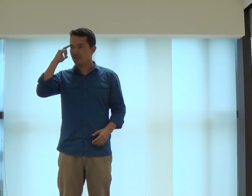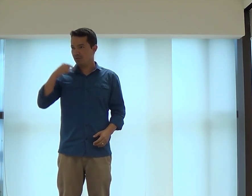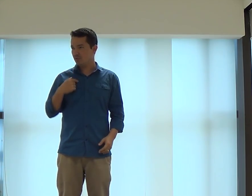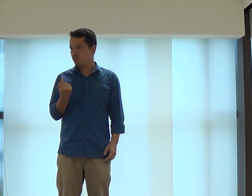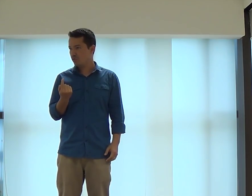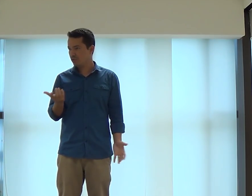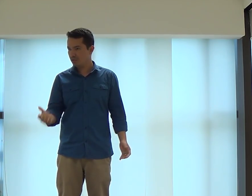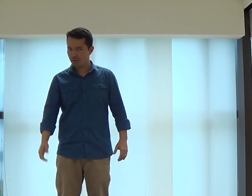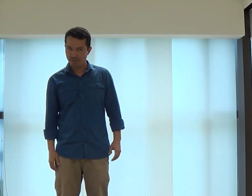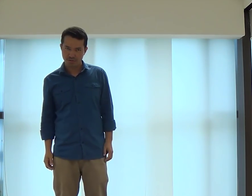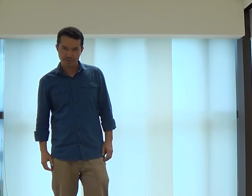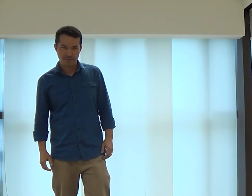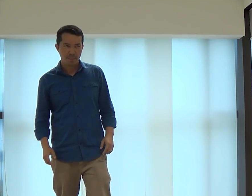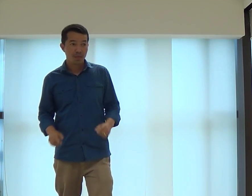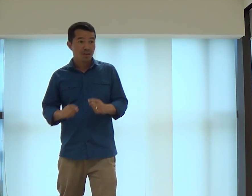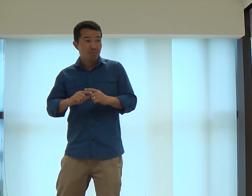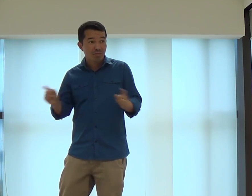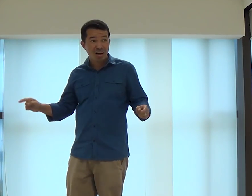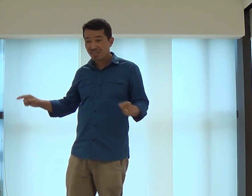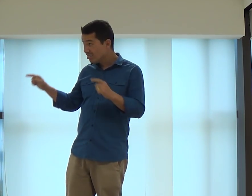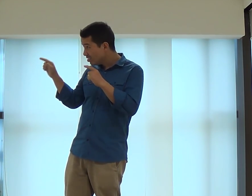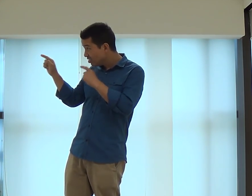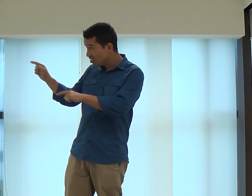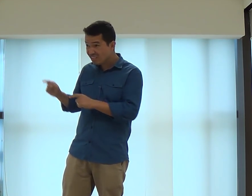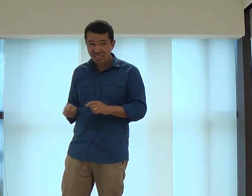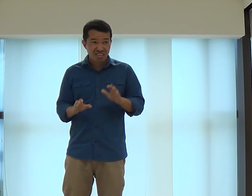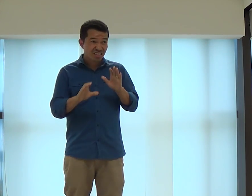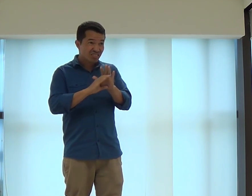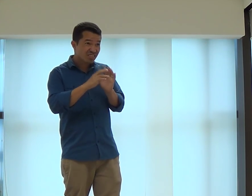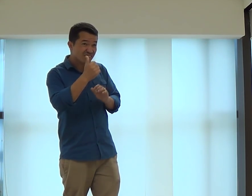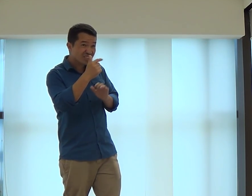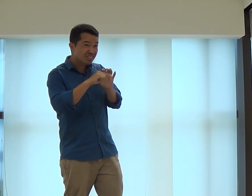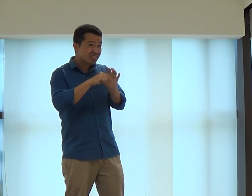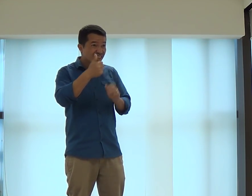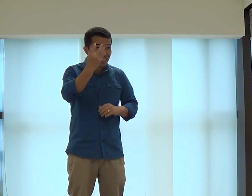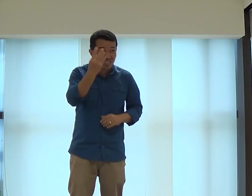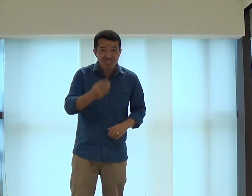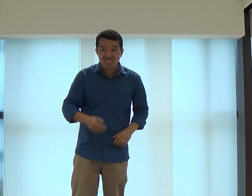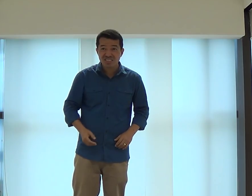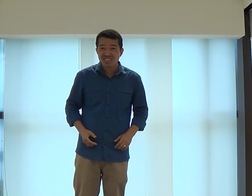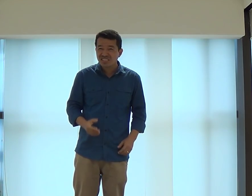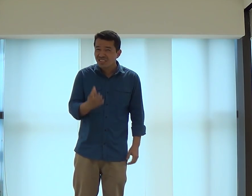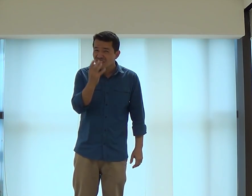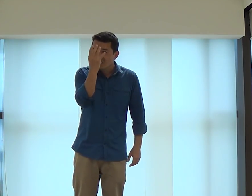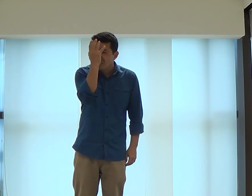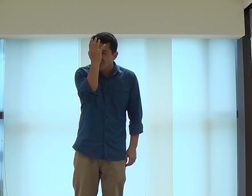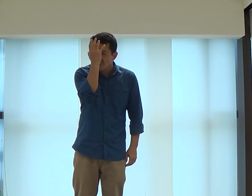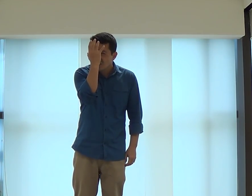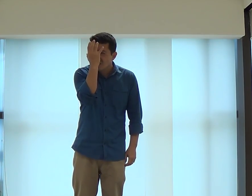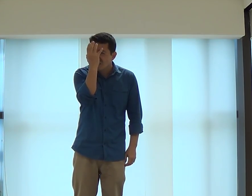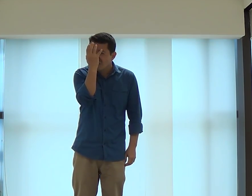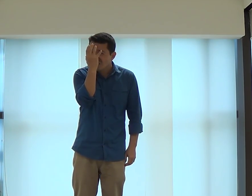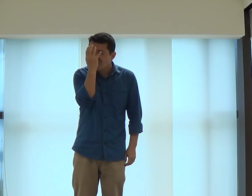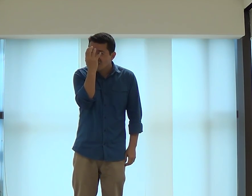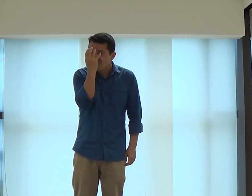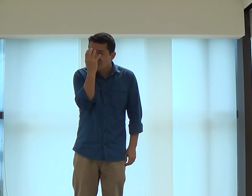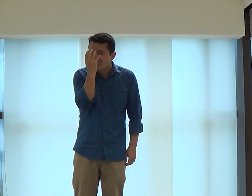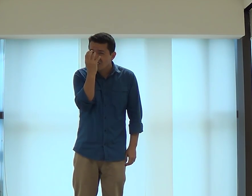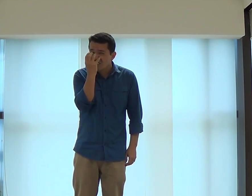ufa, eu pensei que era só comigo. Mas, ali, no capítulo 12, versículo 14, é uma coisa